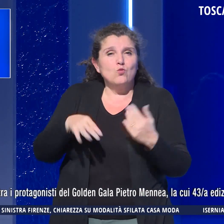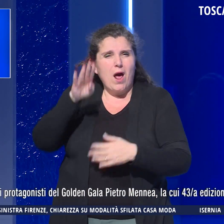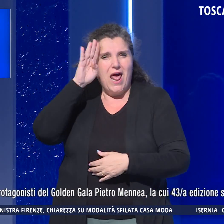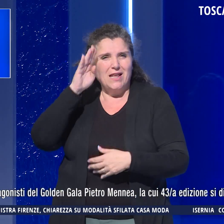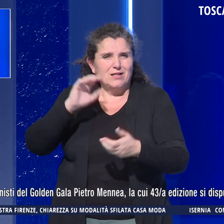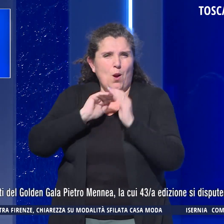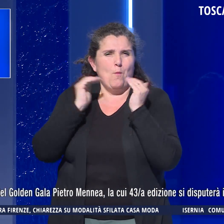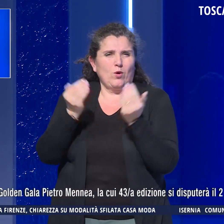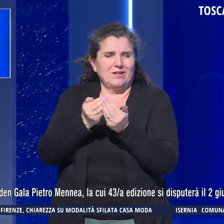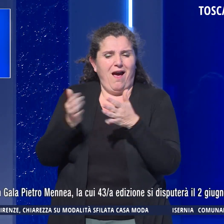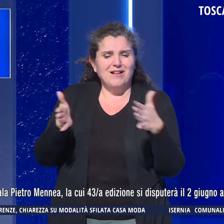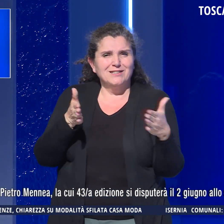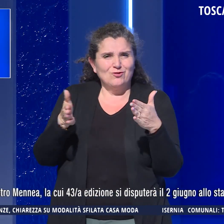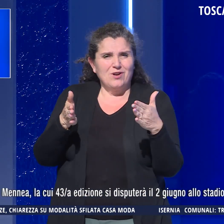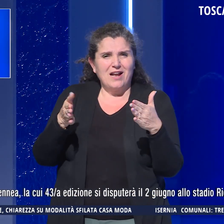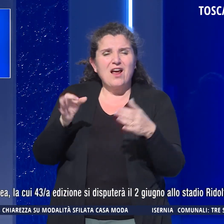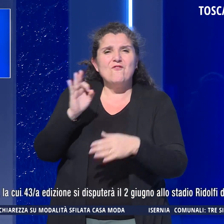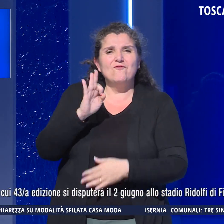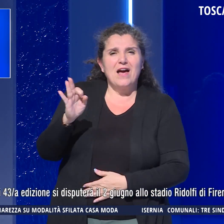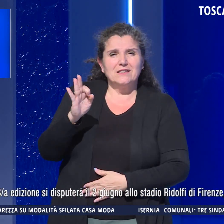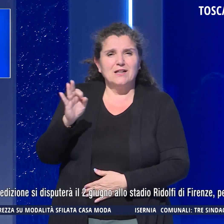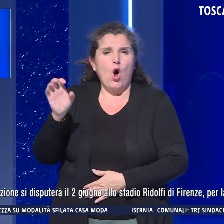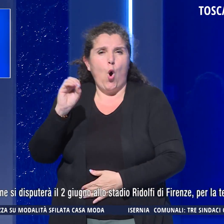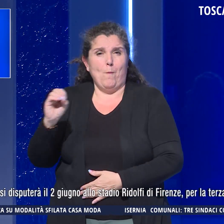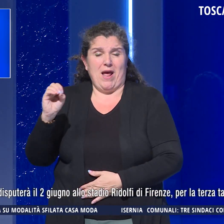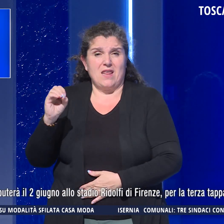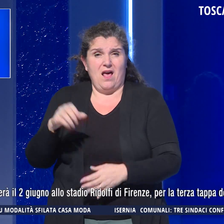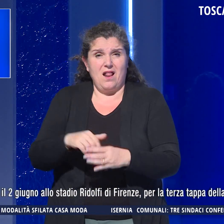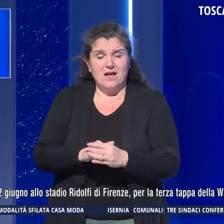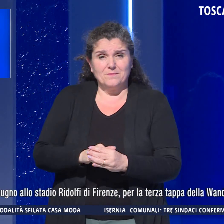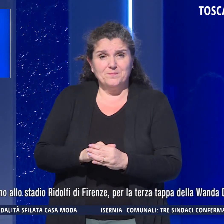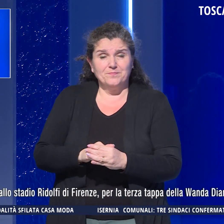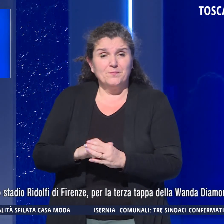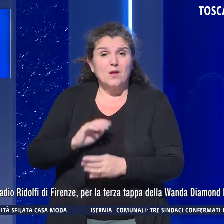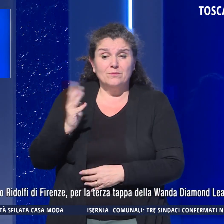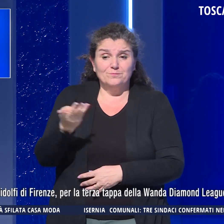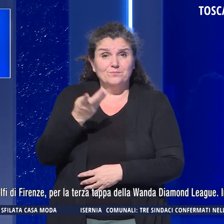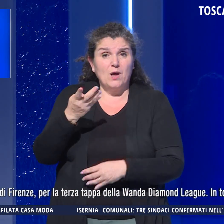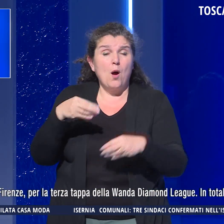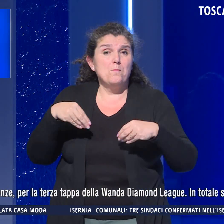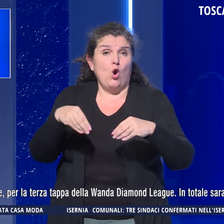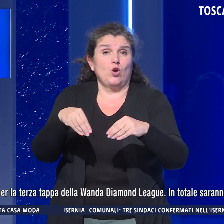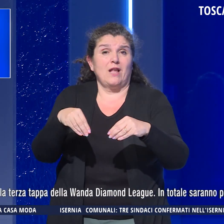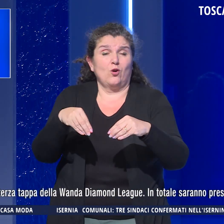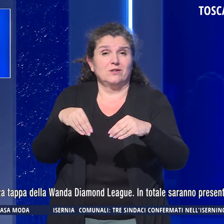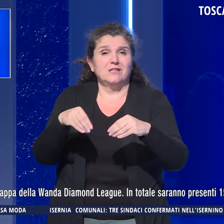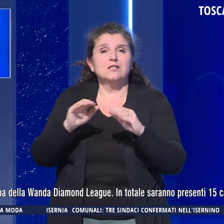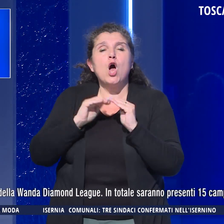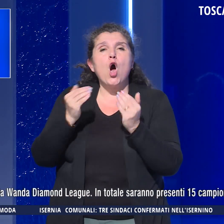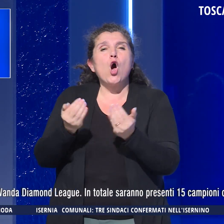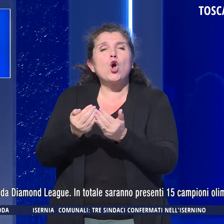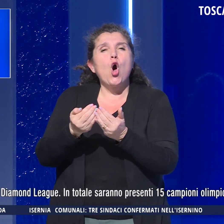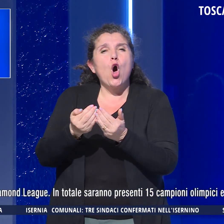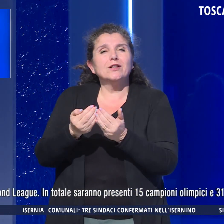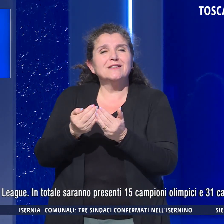mondiale stagionale Ferdinand Omaniala sono tra i protagonisti del Golden Gala